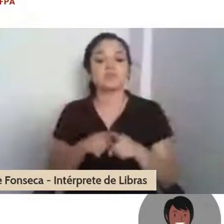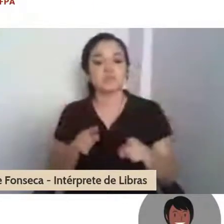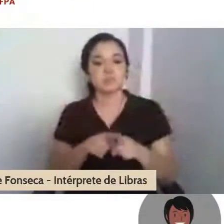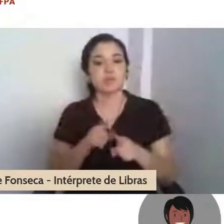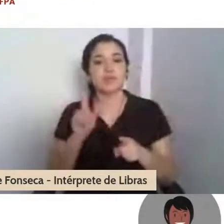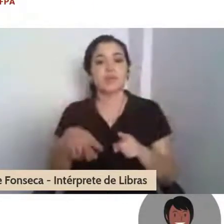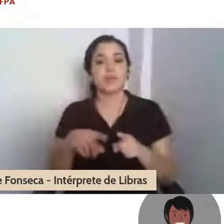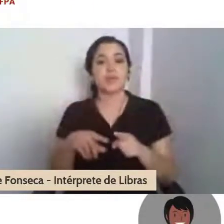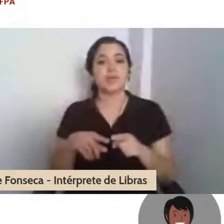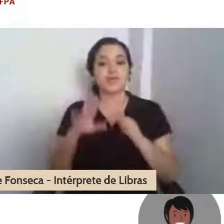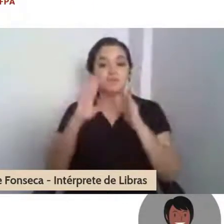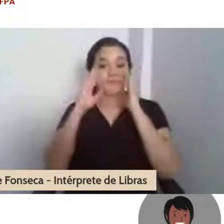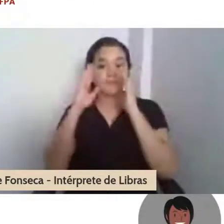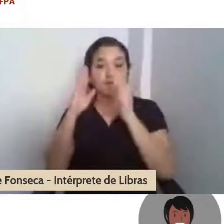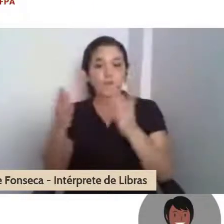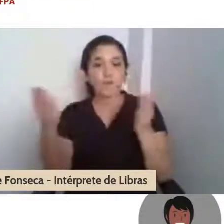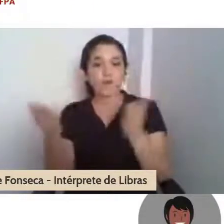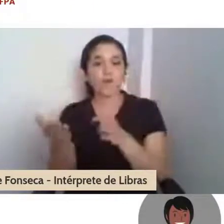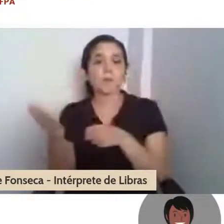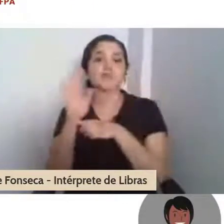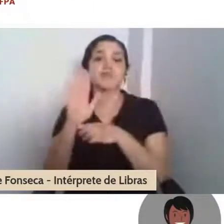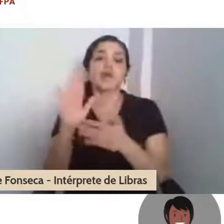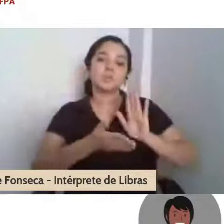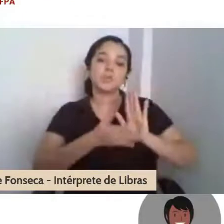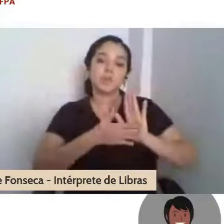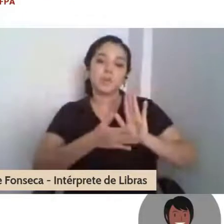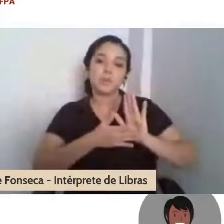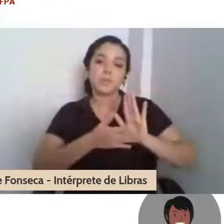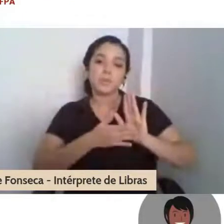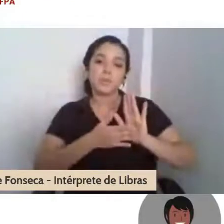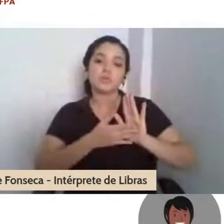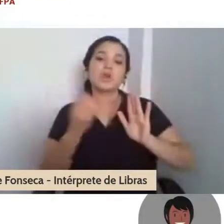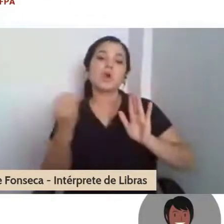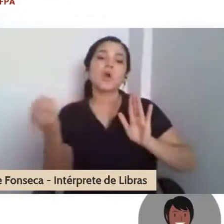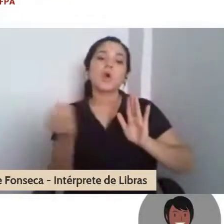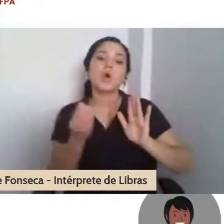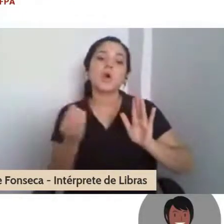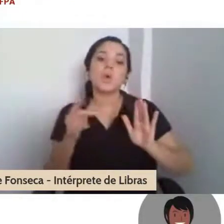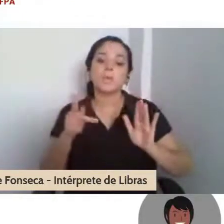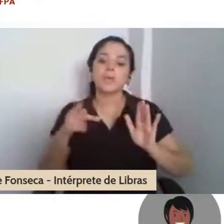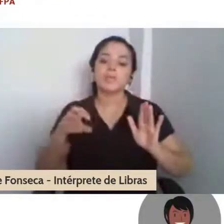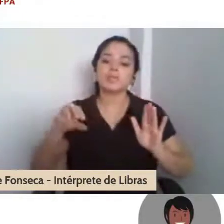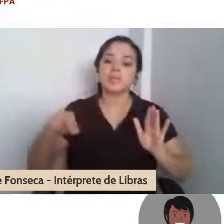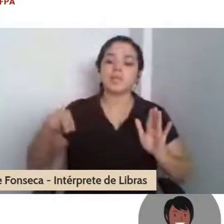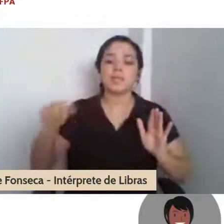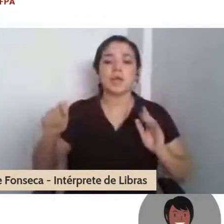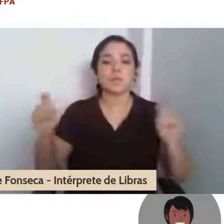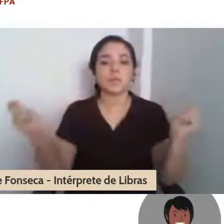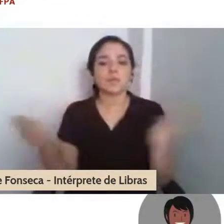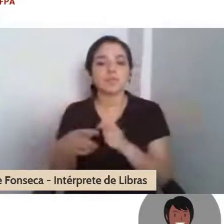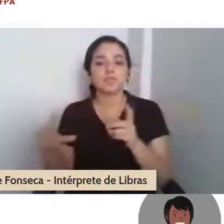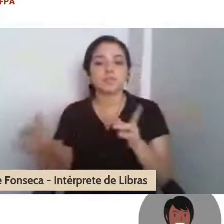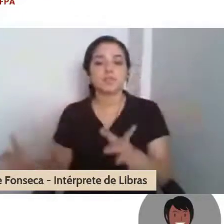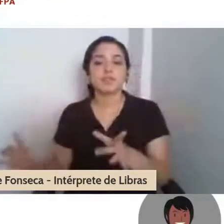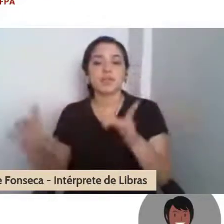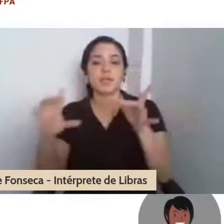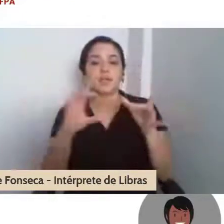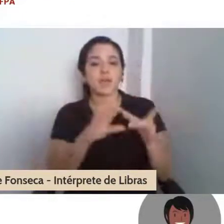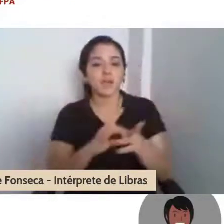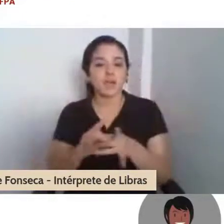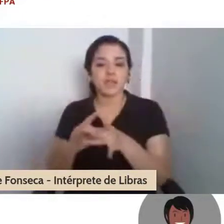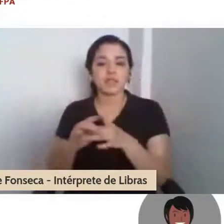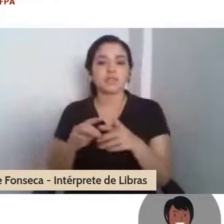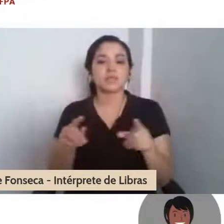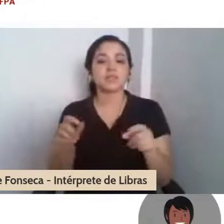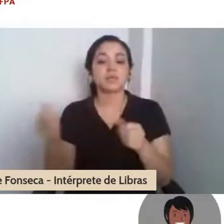para calcar o PCNA, um paradigma de integração, inovação, eficiência,